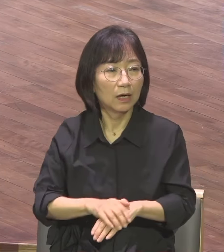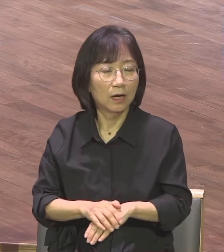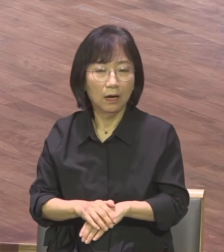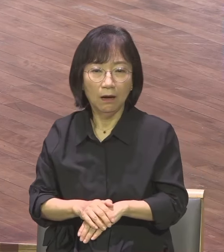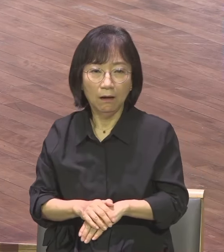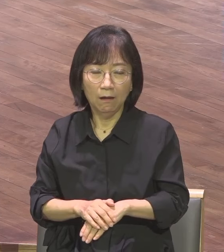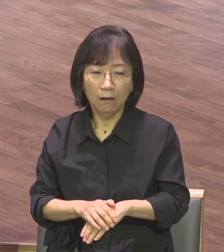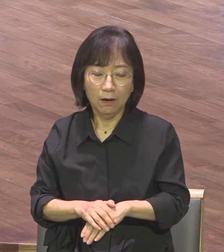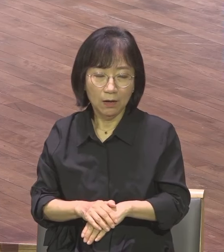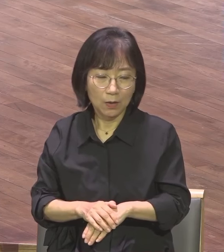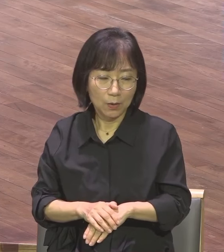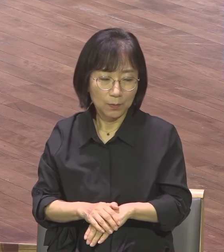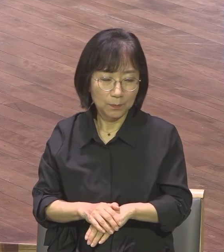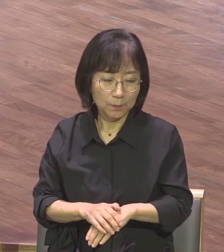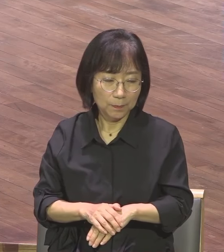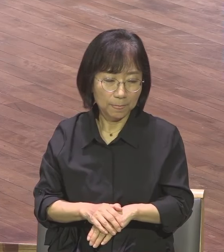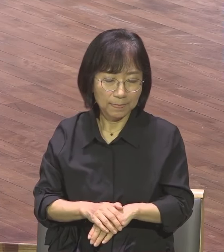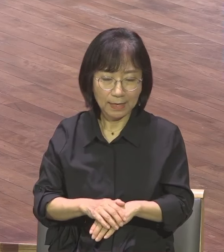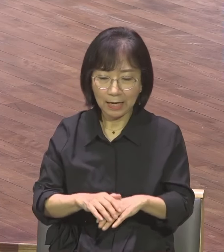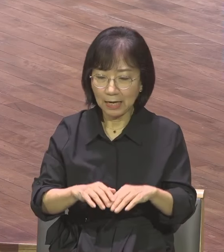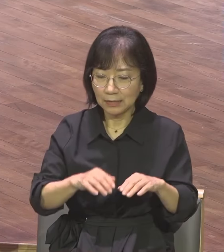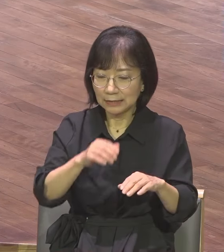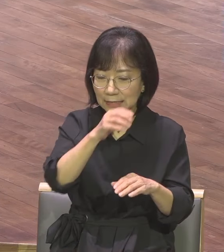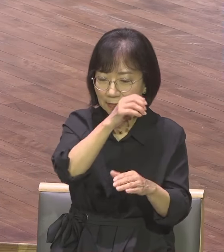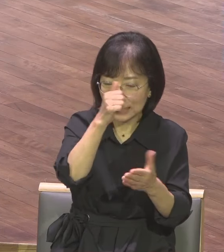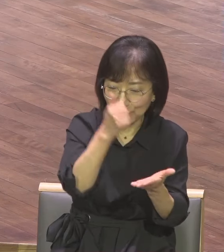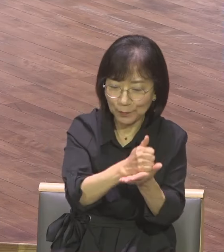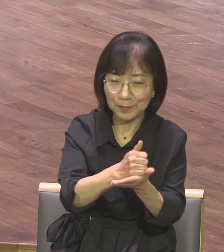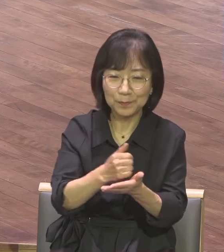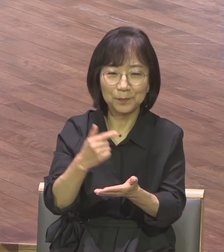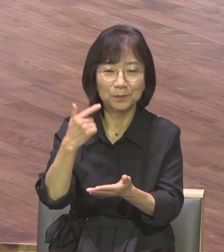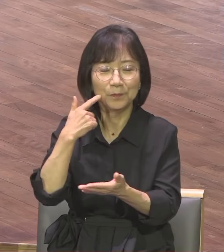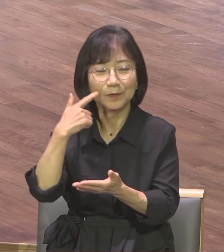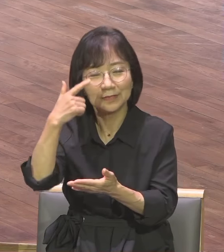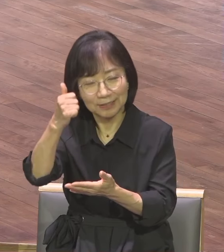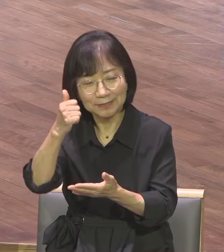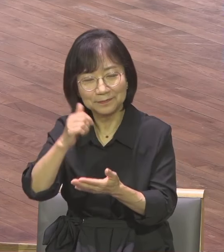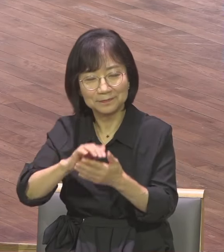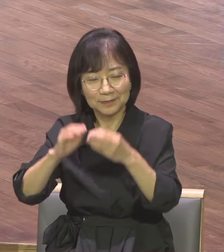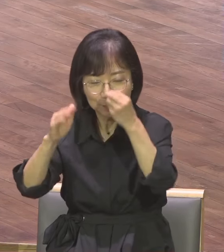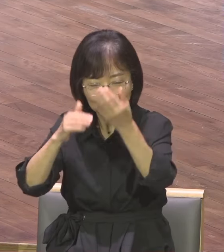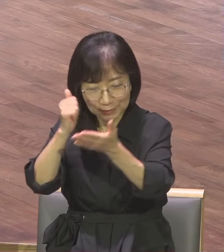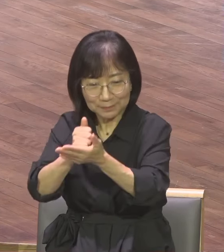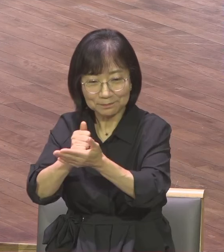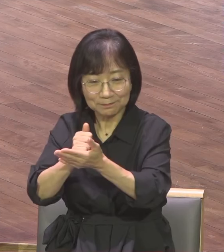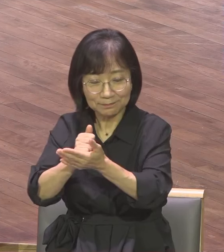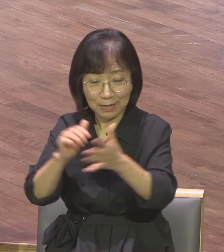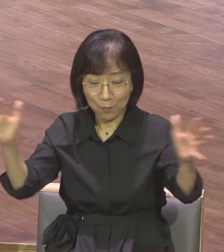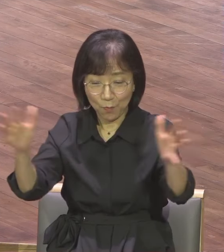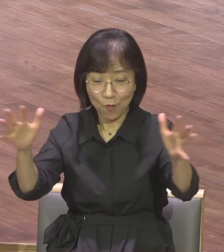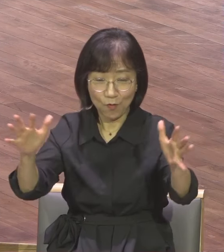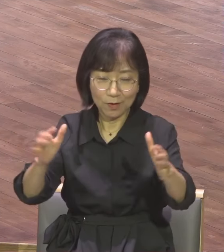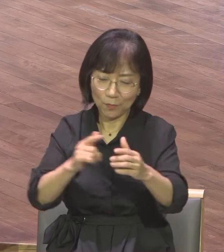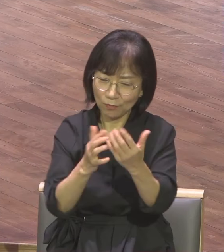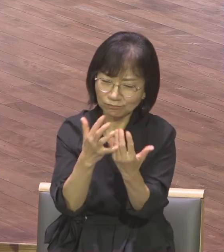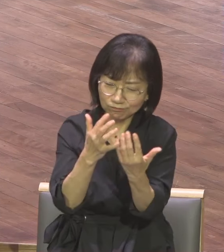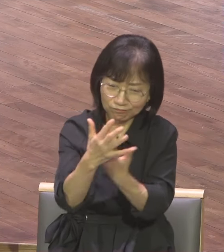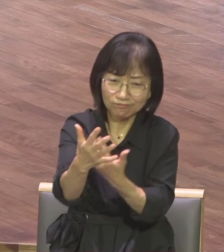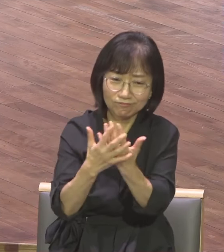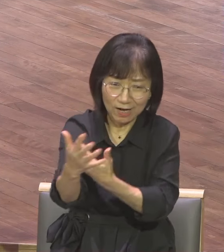성도들이 몇백 명이 있는 거예요 그래서 그들이 걸게 돼야 하는데 어떤 걸 걸게 되냐 하나님 우리 대교구에 오백 명을 보내주시고